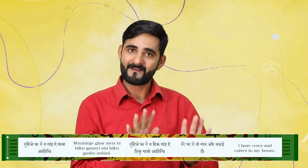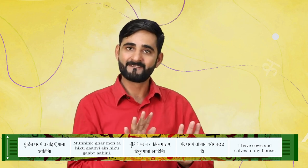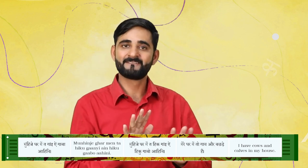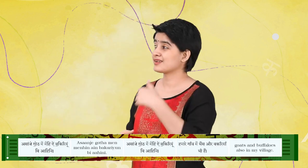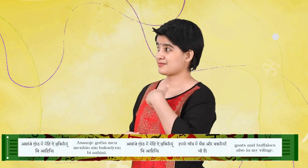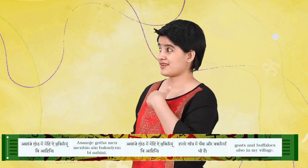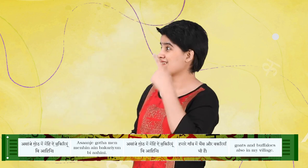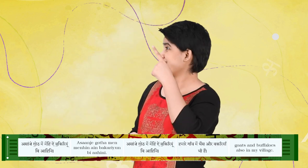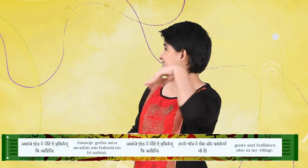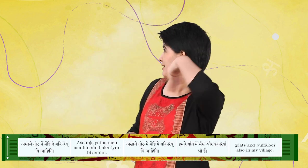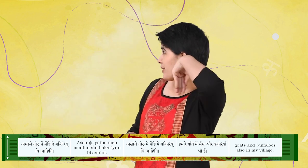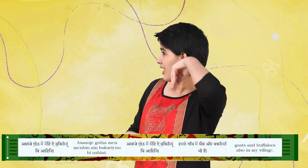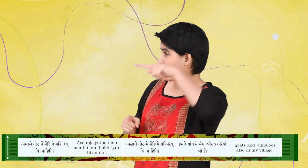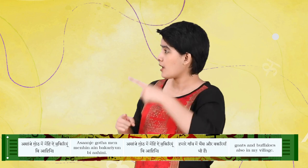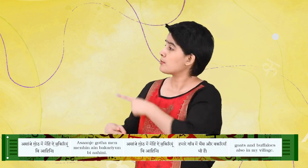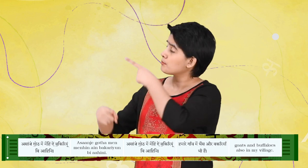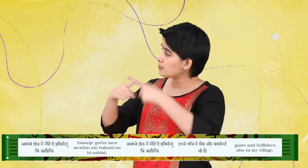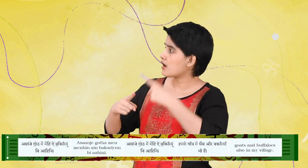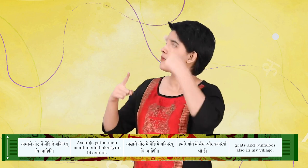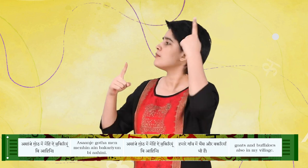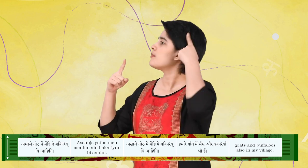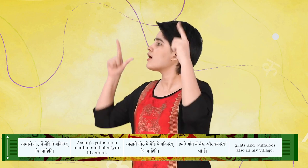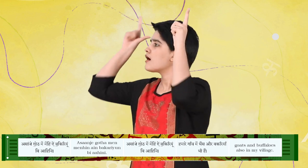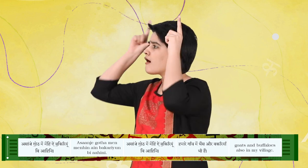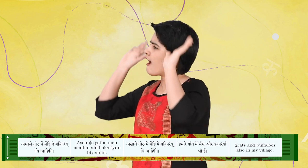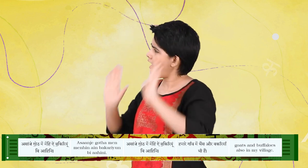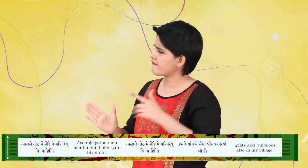असान जी गोठ में मेह ए बक्रियों भी आहें